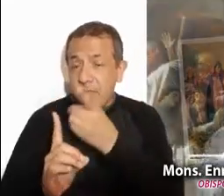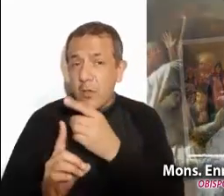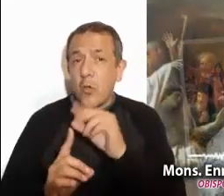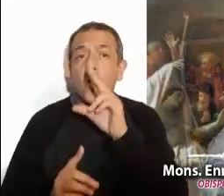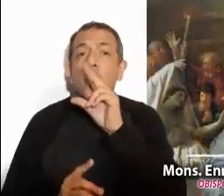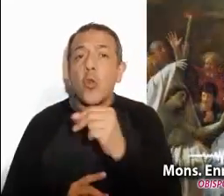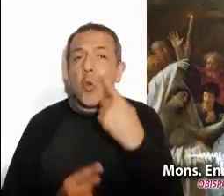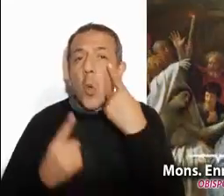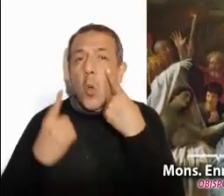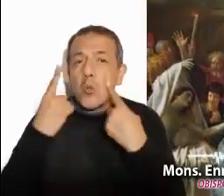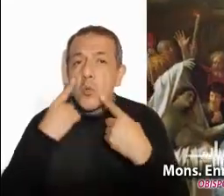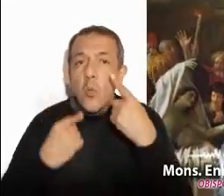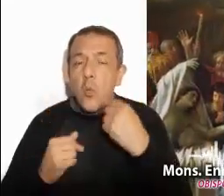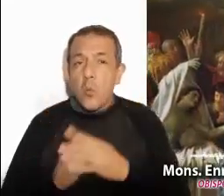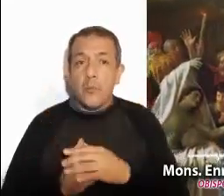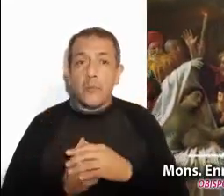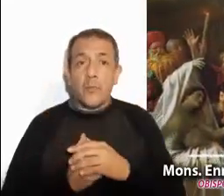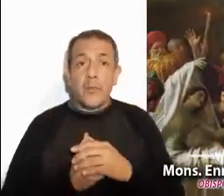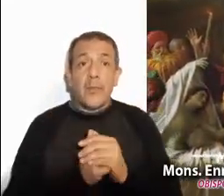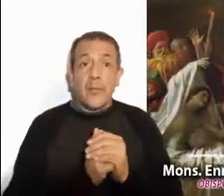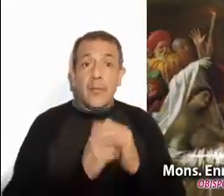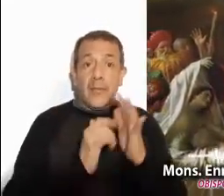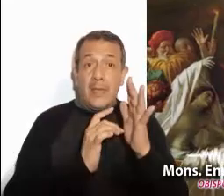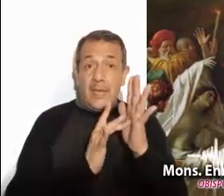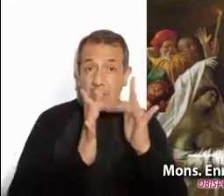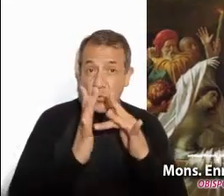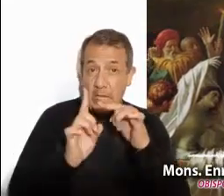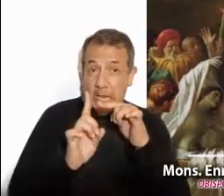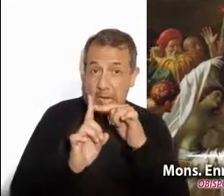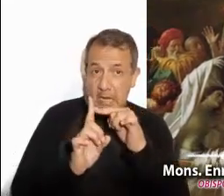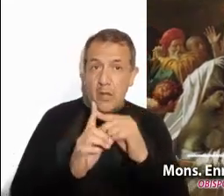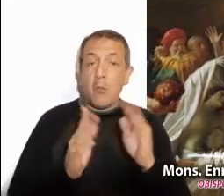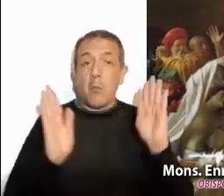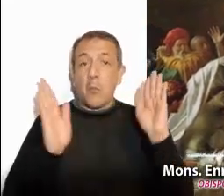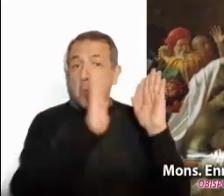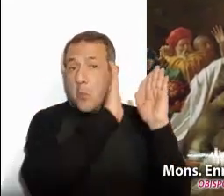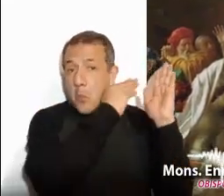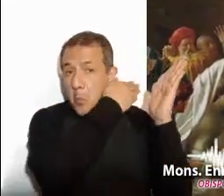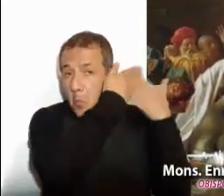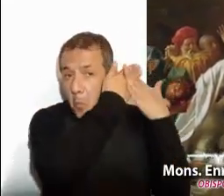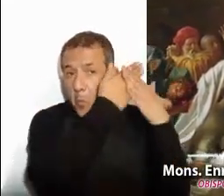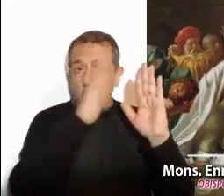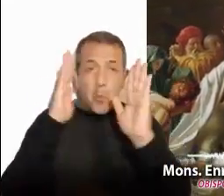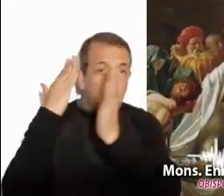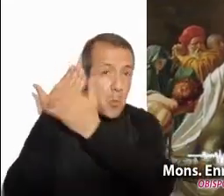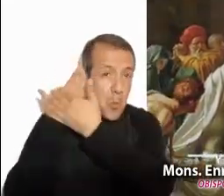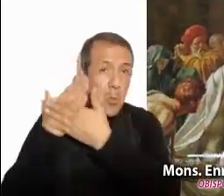no llores. El Señor no es sordo ni indiferente a todos nuestros sufrimientos.